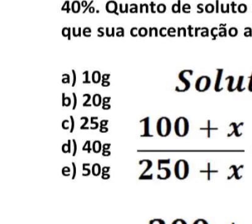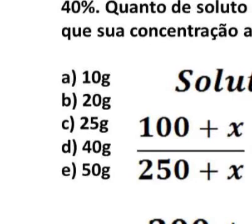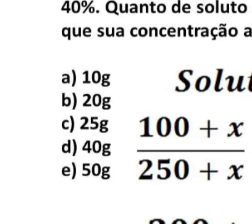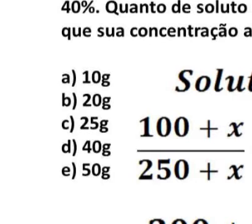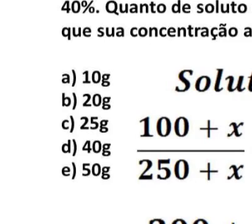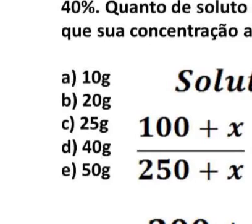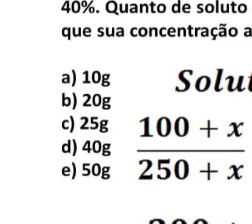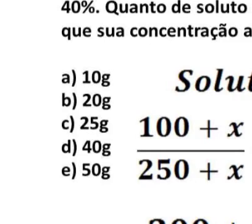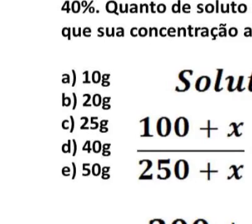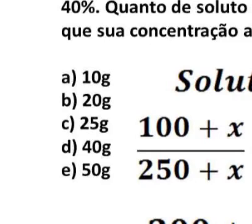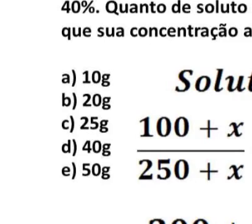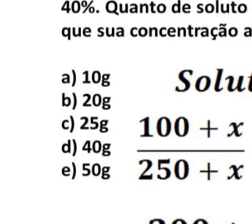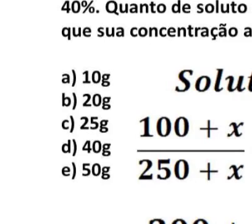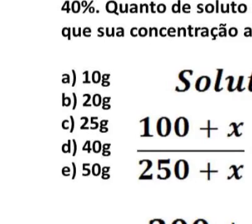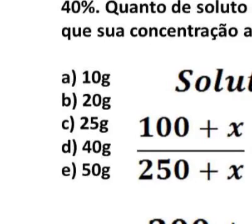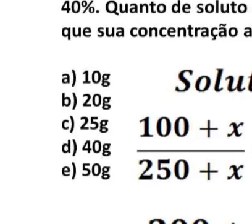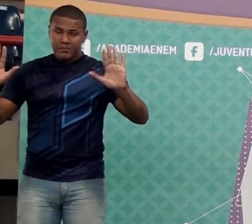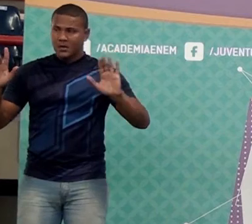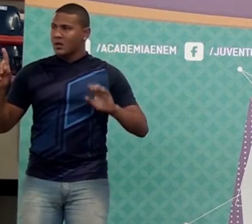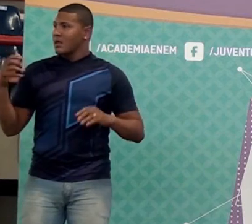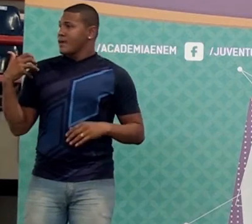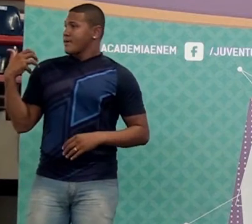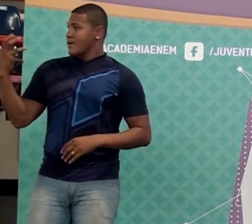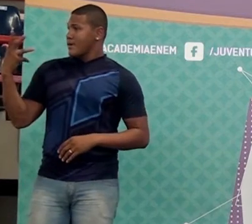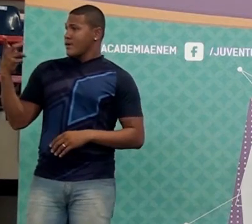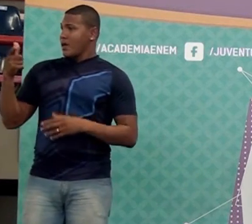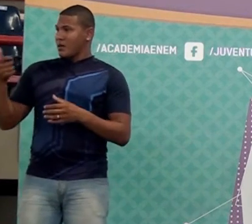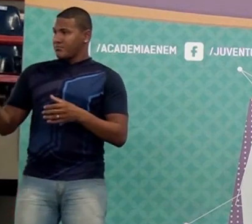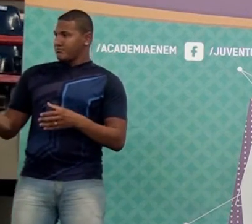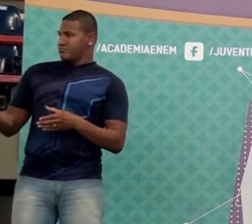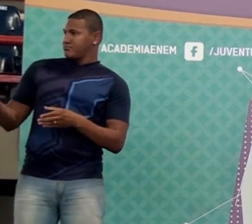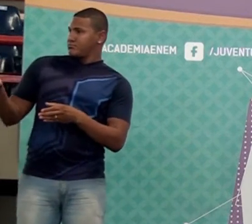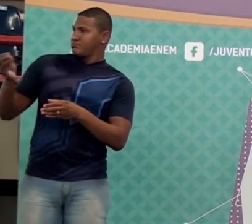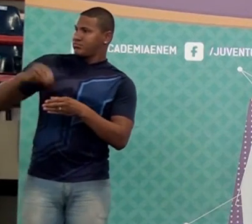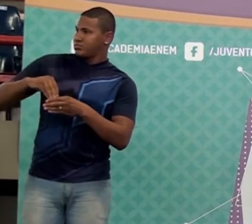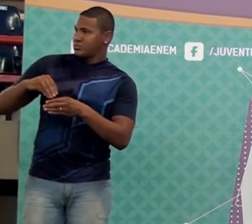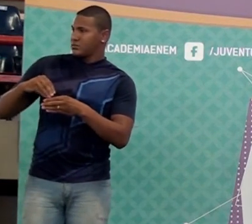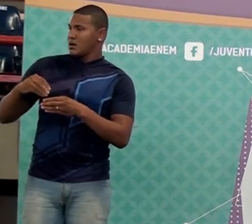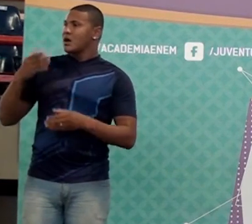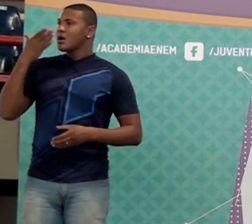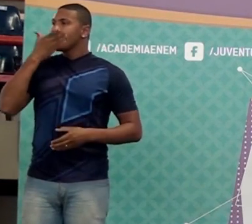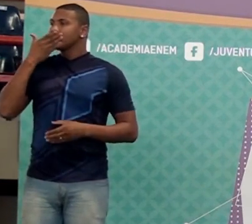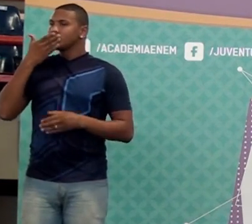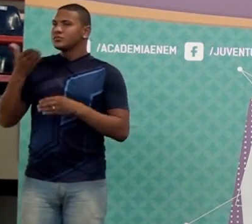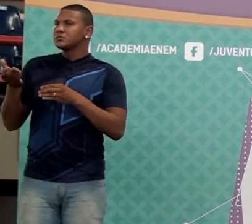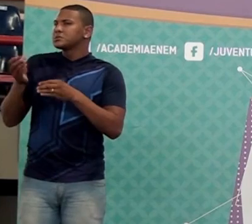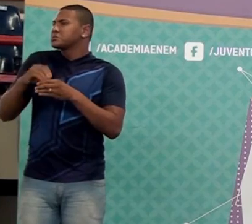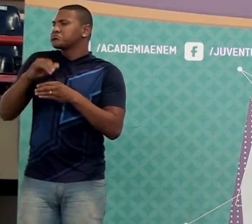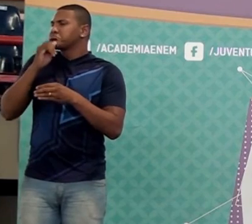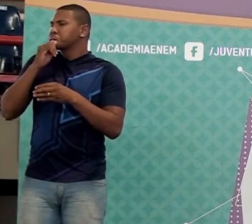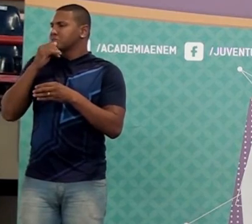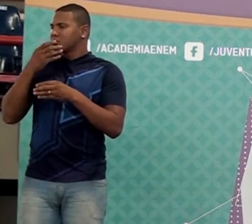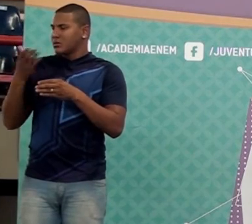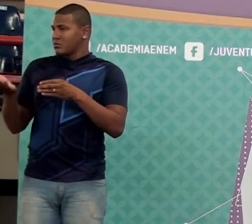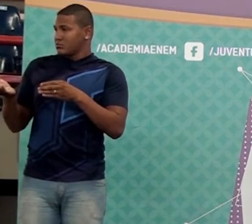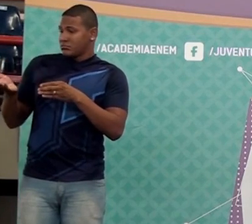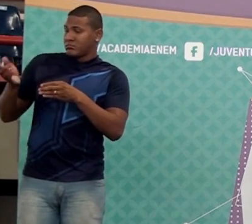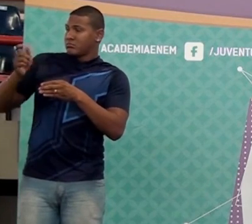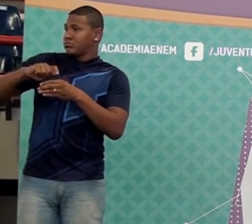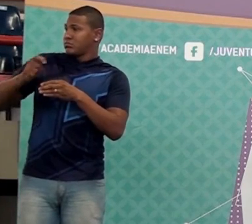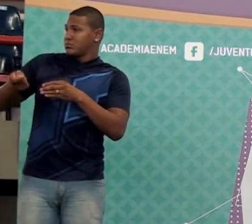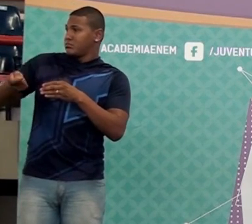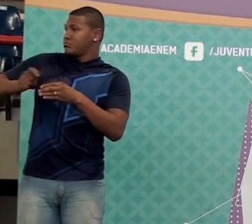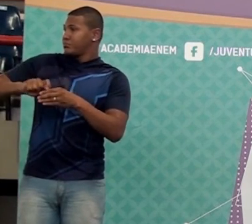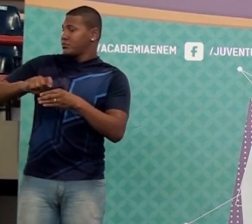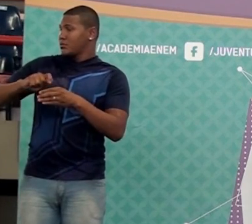o quê, ó? Ele quer acrescentar mais açúcar, né? Quer acrescentar mais soluto. Para que a concentração aumente